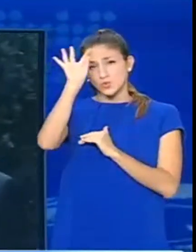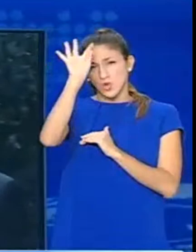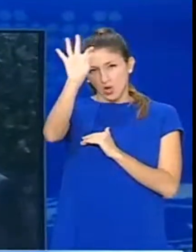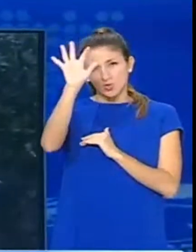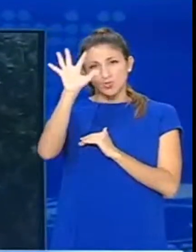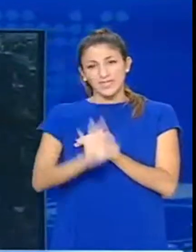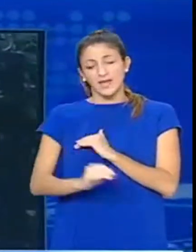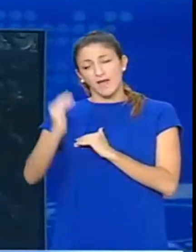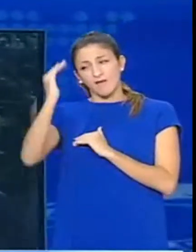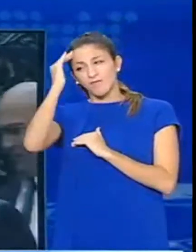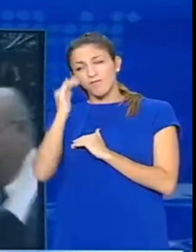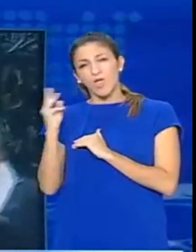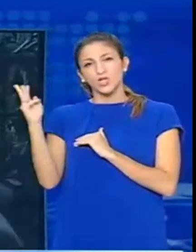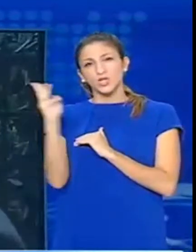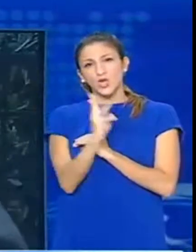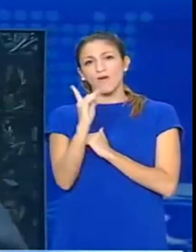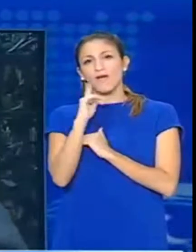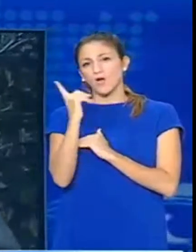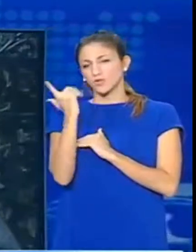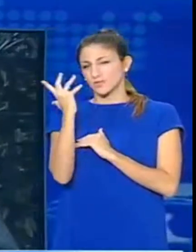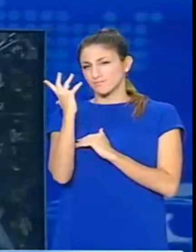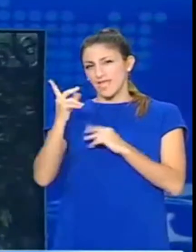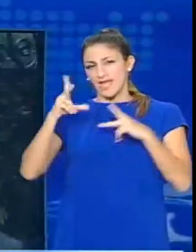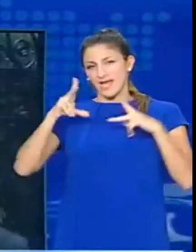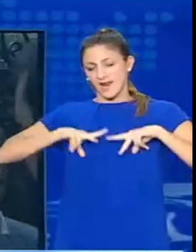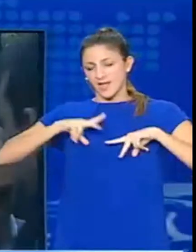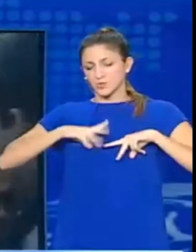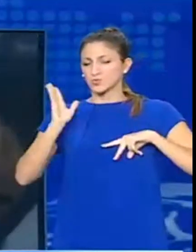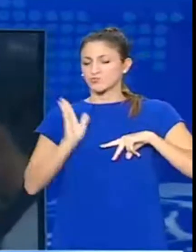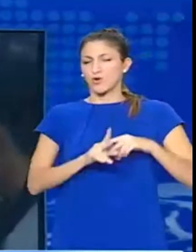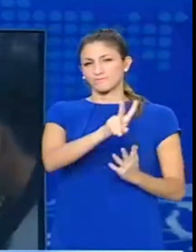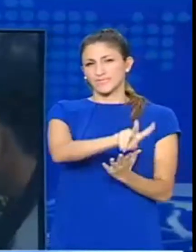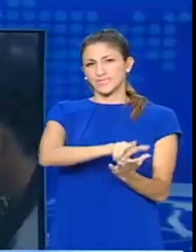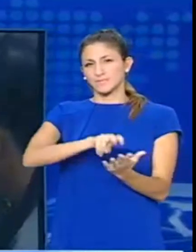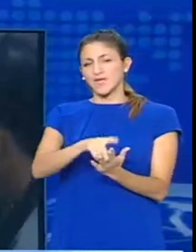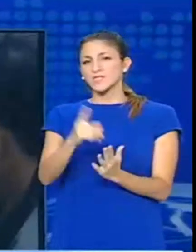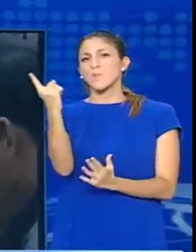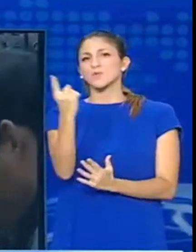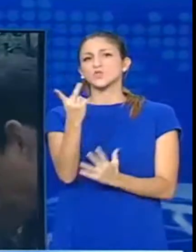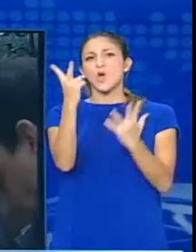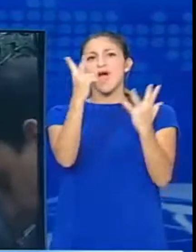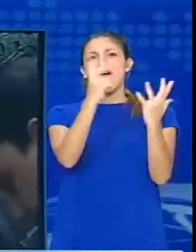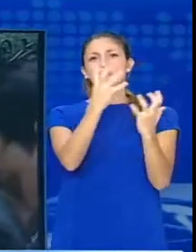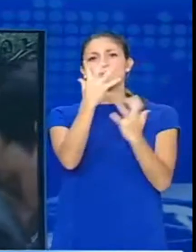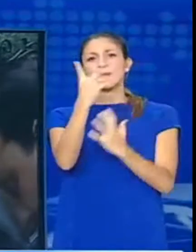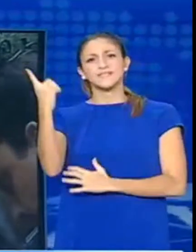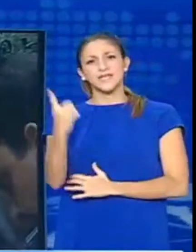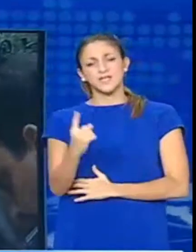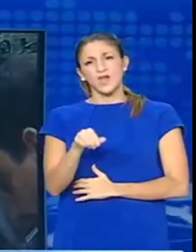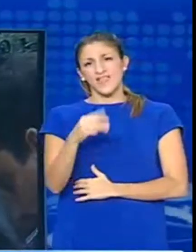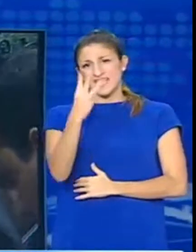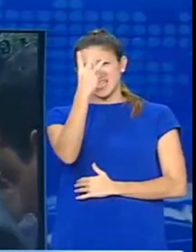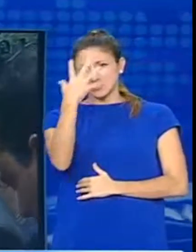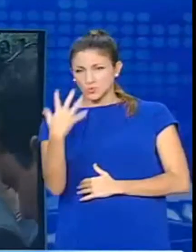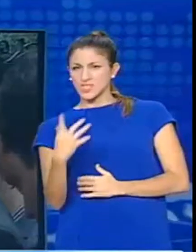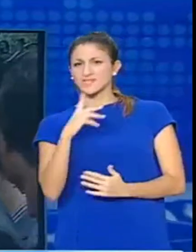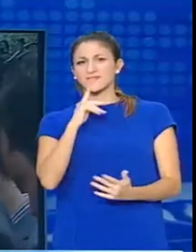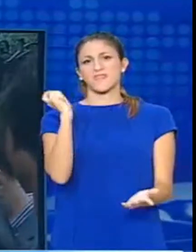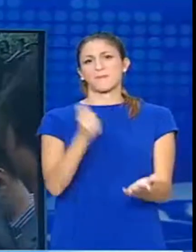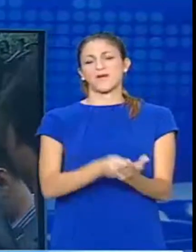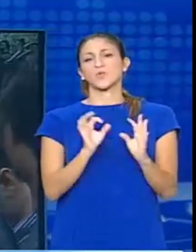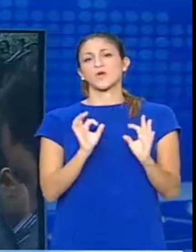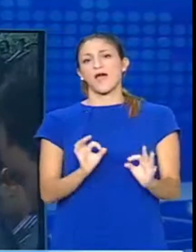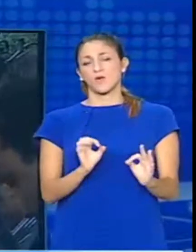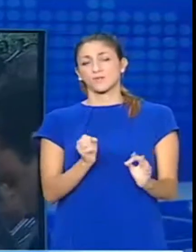πληροφορίες, είναι να πιστεί η Τρόικα ότι η εισπραξιμότητα του νέου φόρου θα φτάσει στο 75% και θα βεβαιωθούν